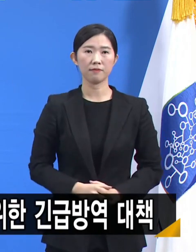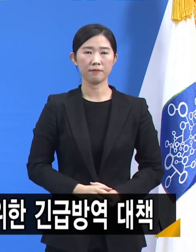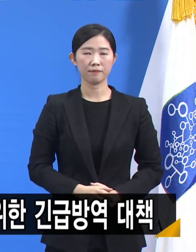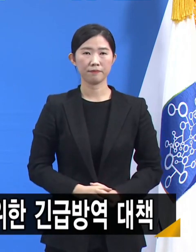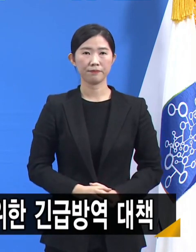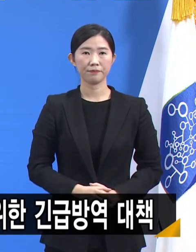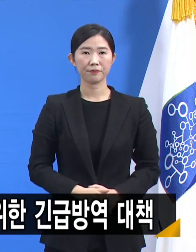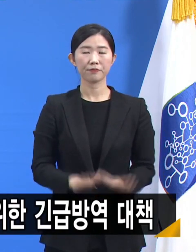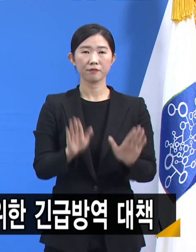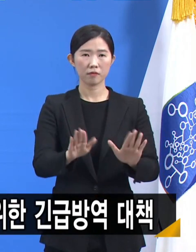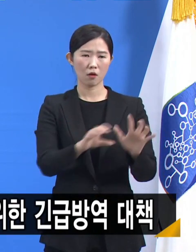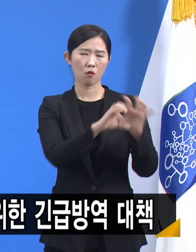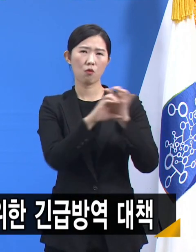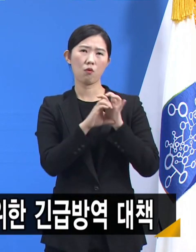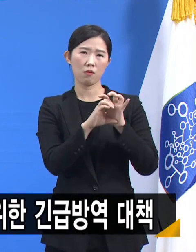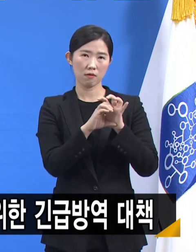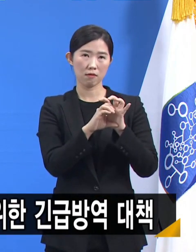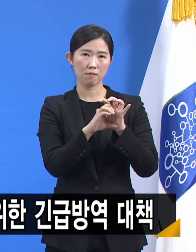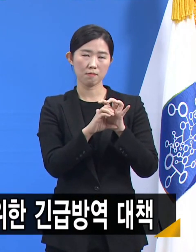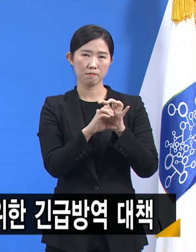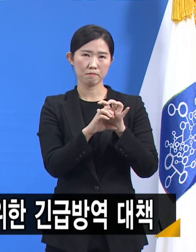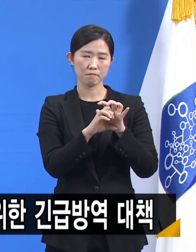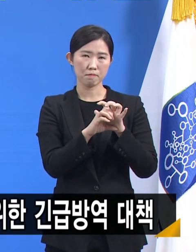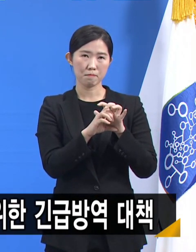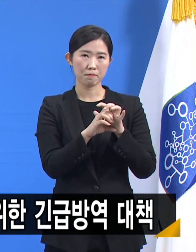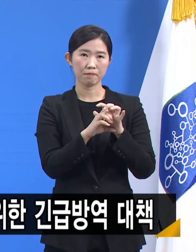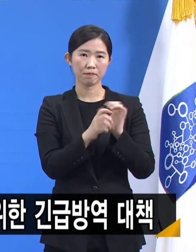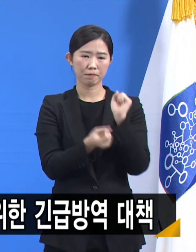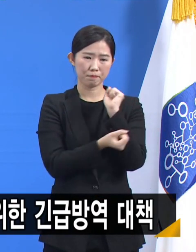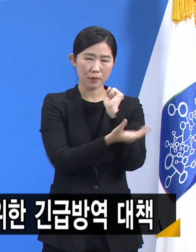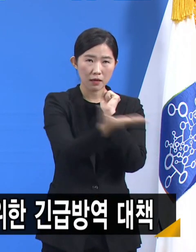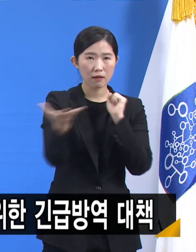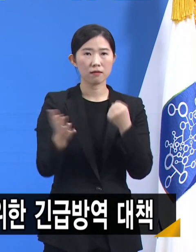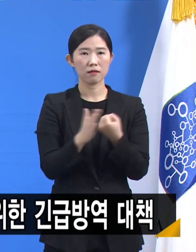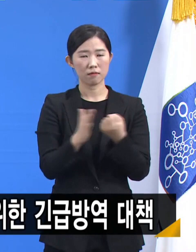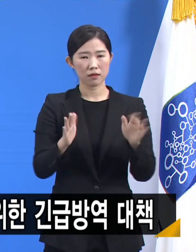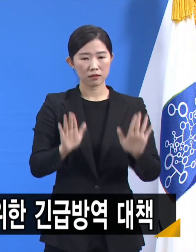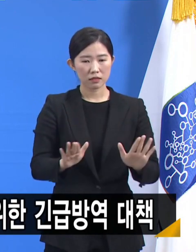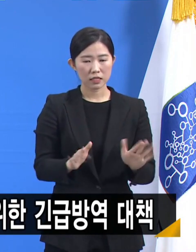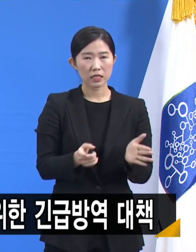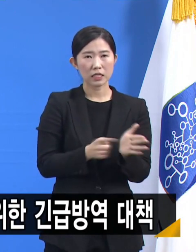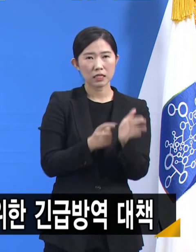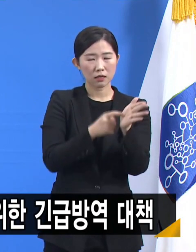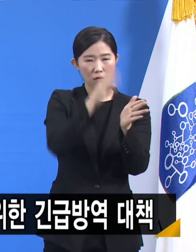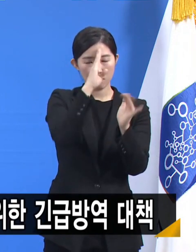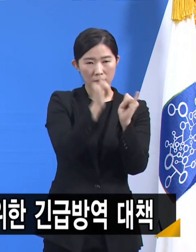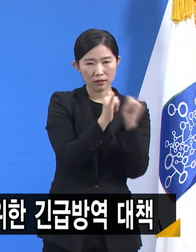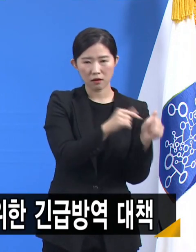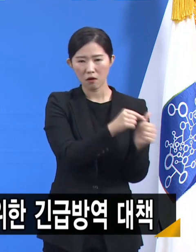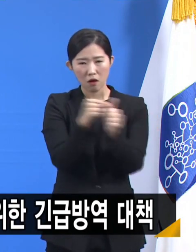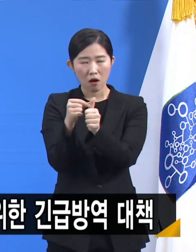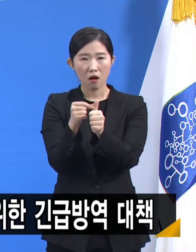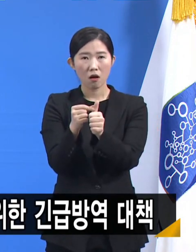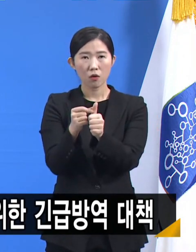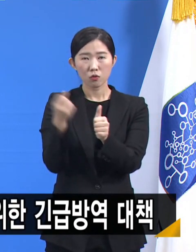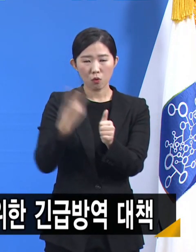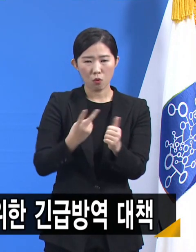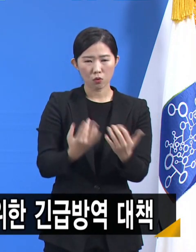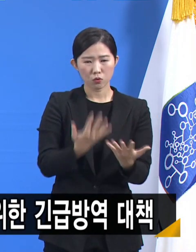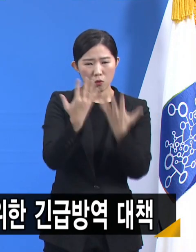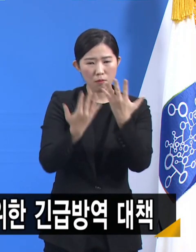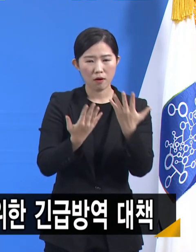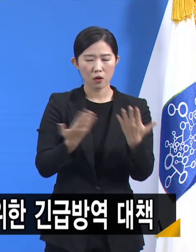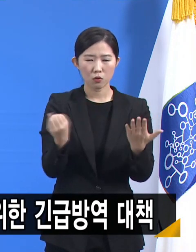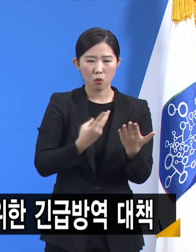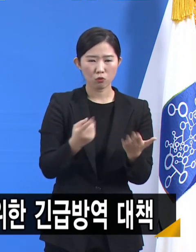코로나19 확산에 따라서 응급환자 후송 등으로 의료 구급소방공무원의 업무량도 매우 가정되어 있는